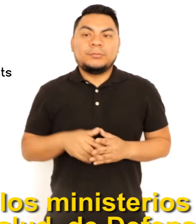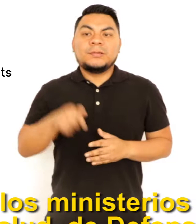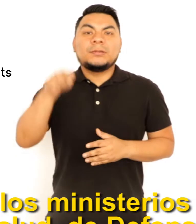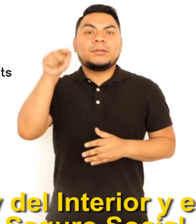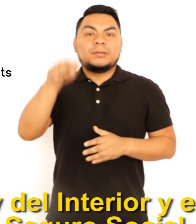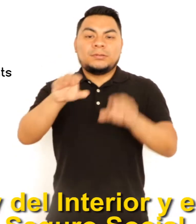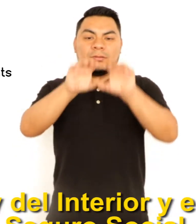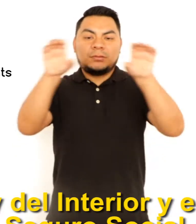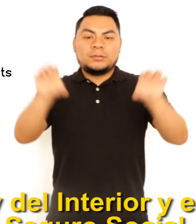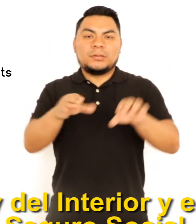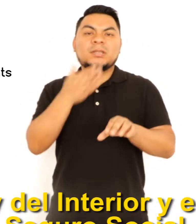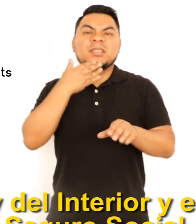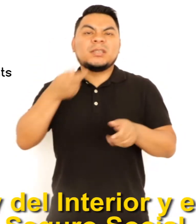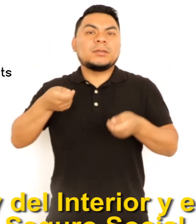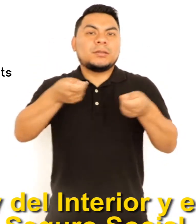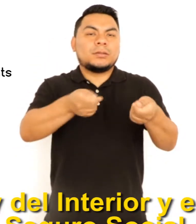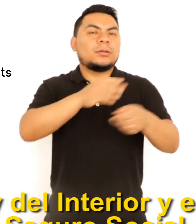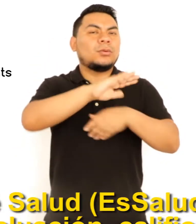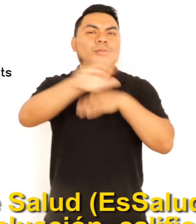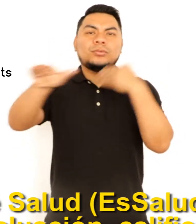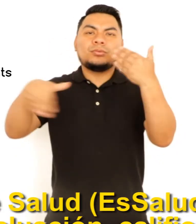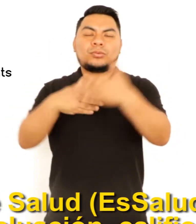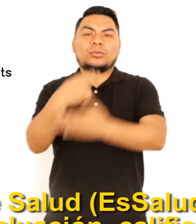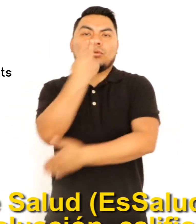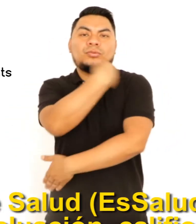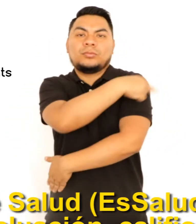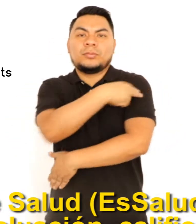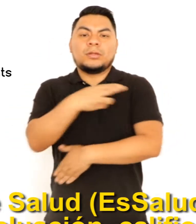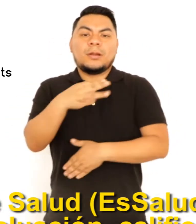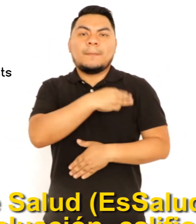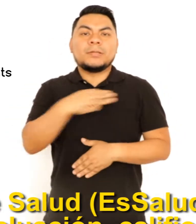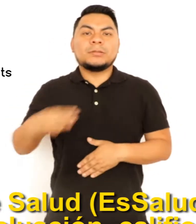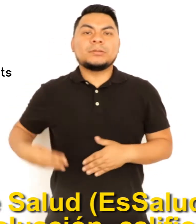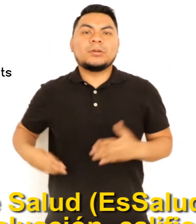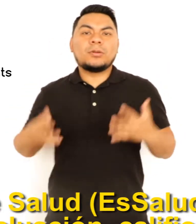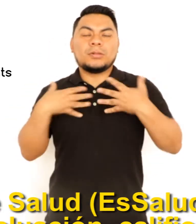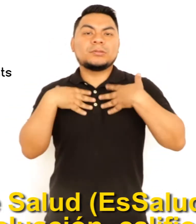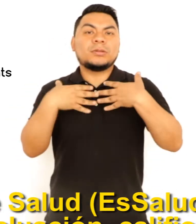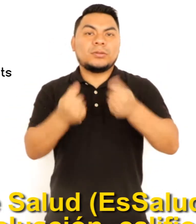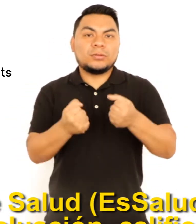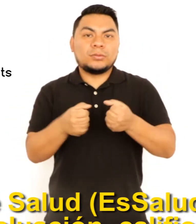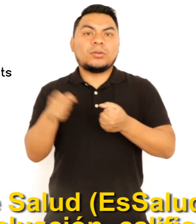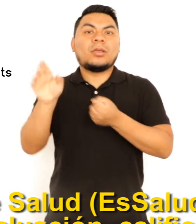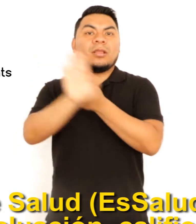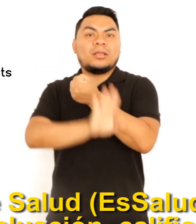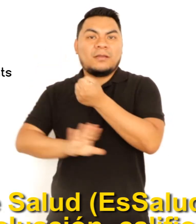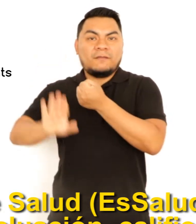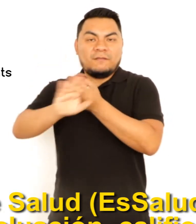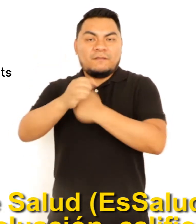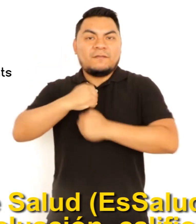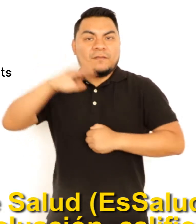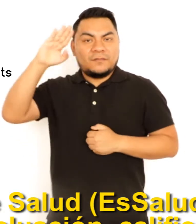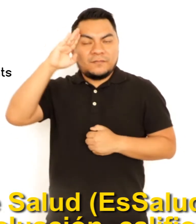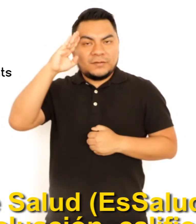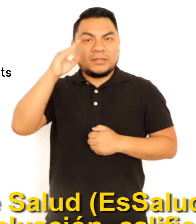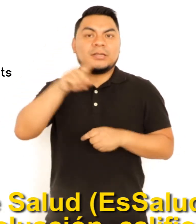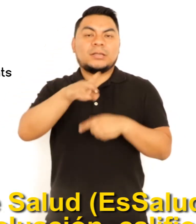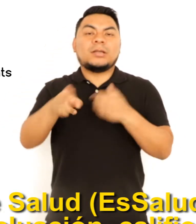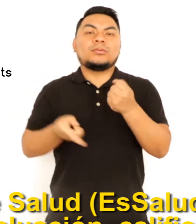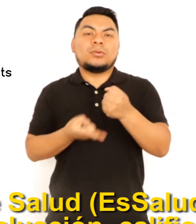Defensa y del Interior y el Seguro Social de Salud, E-Salud. La evaluación, calificación